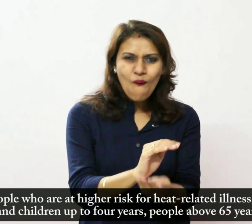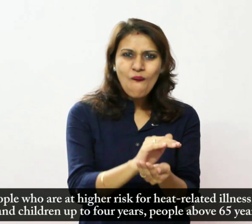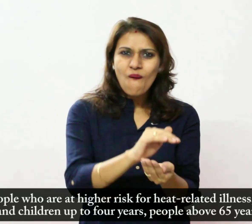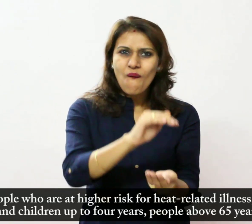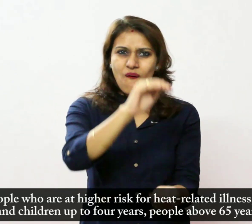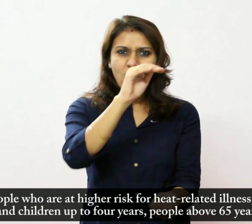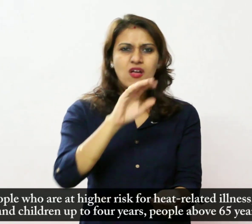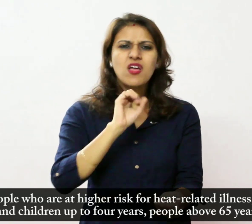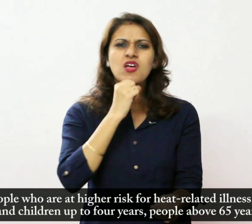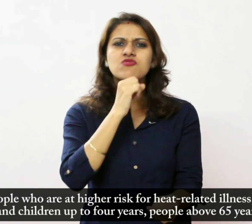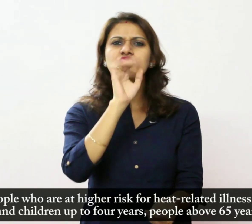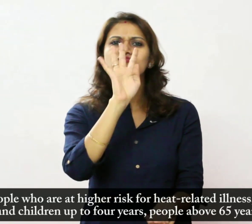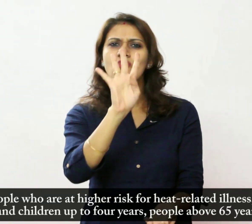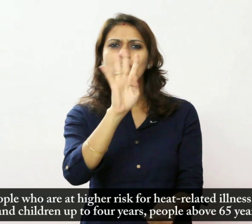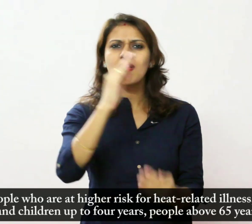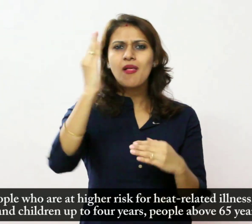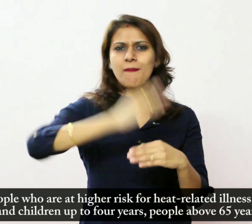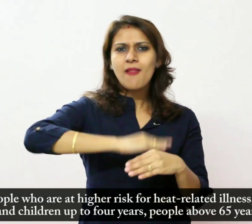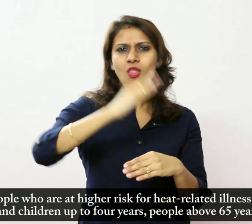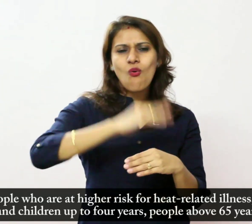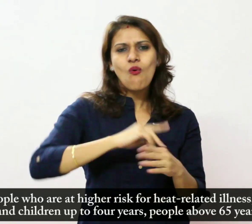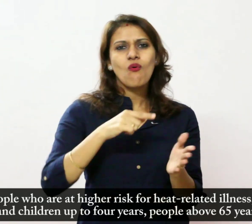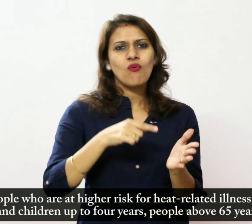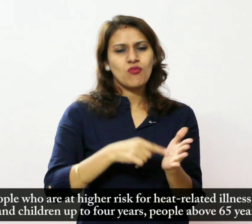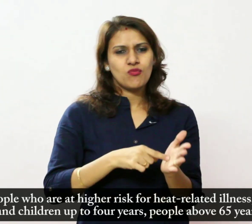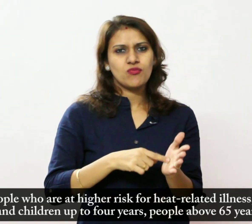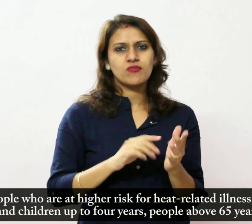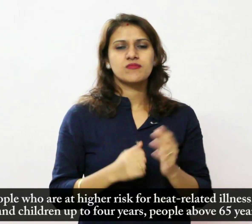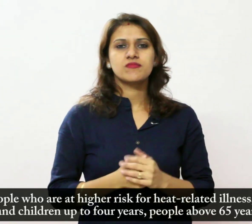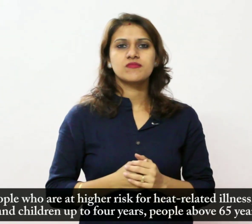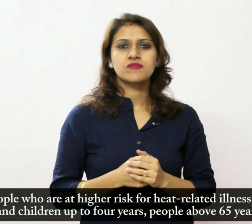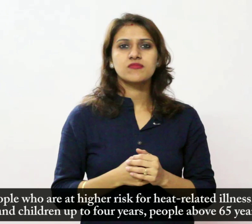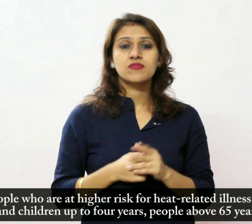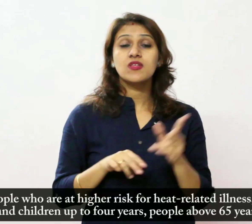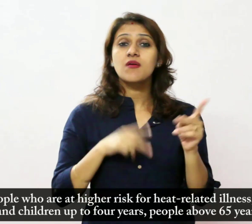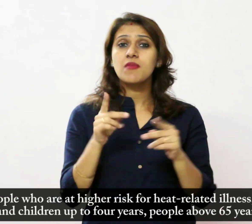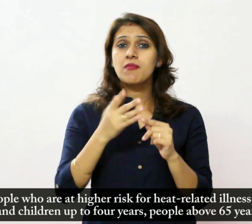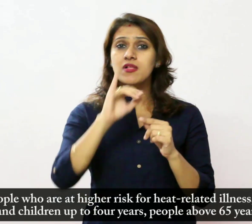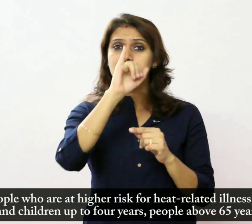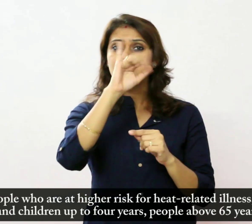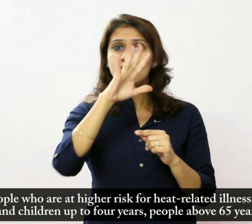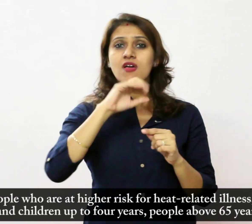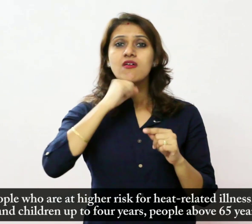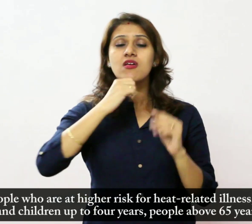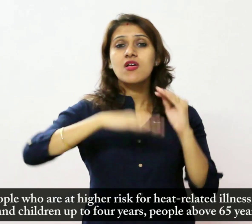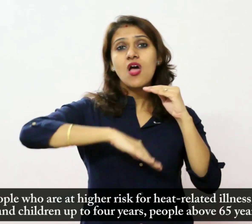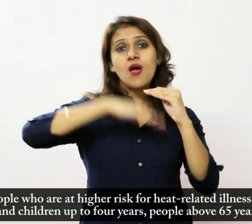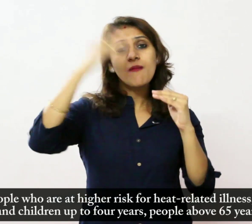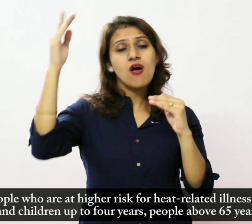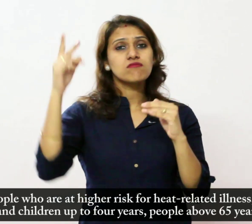और चार साल तक के बच्चे 65 साल या उससे अधिक उम्र के लोग शामिल है